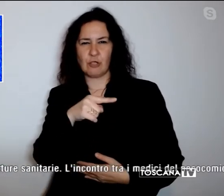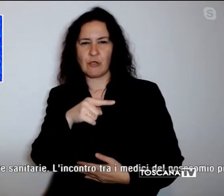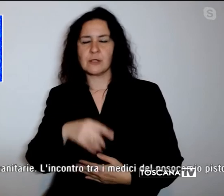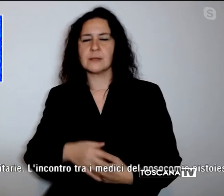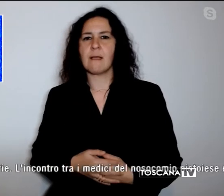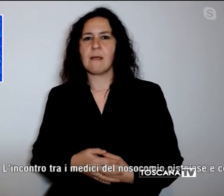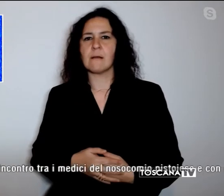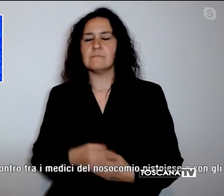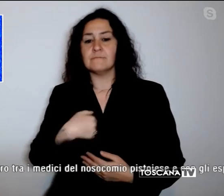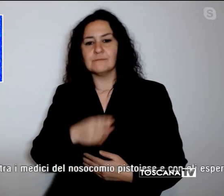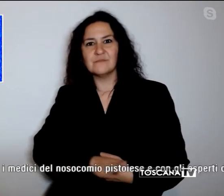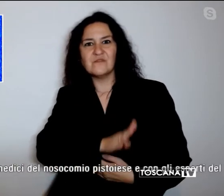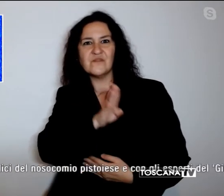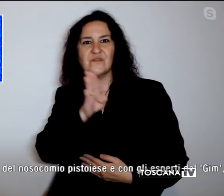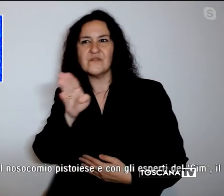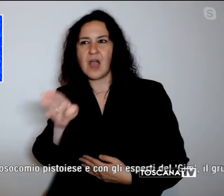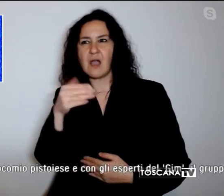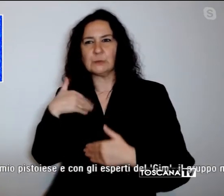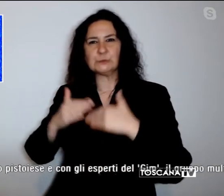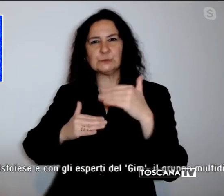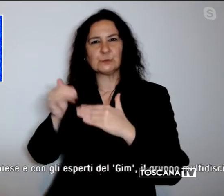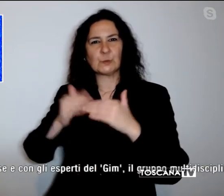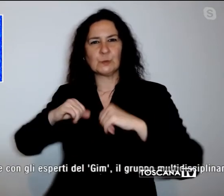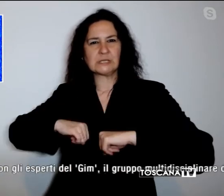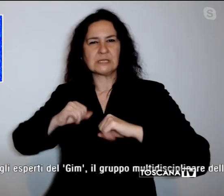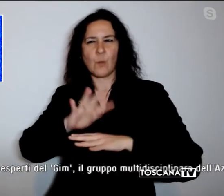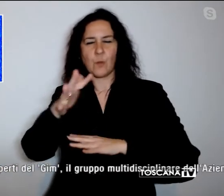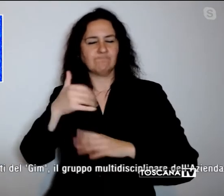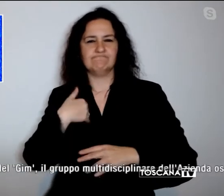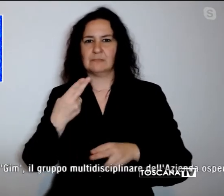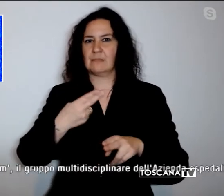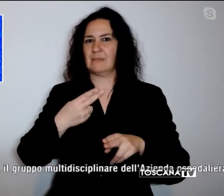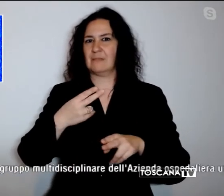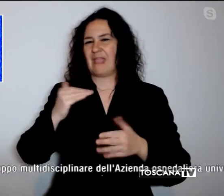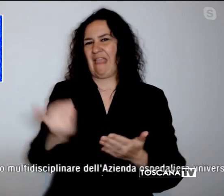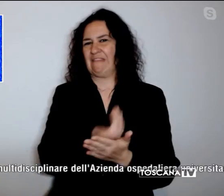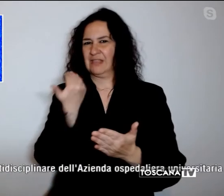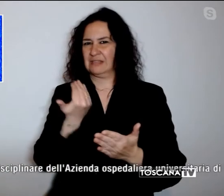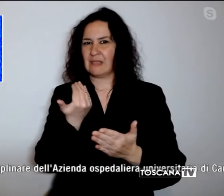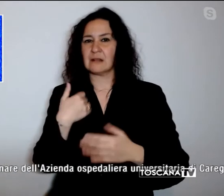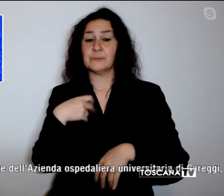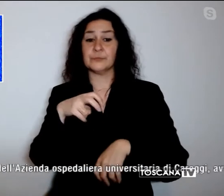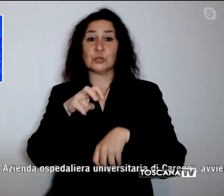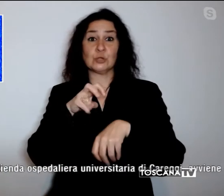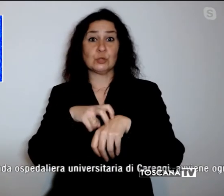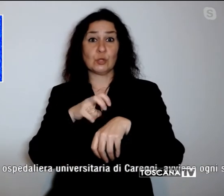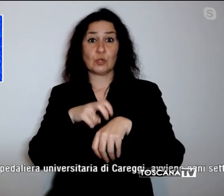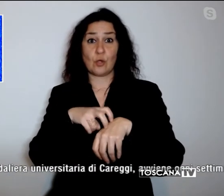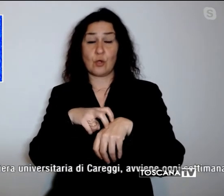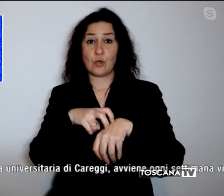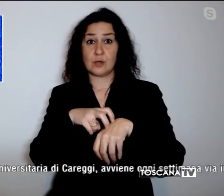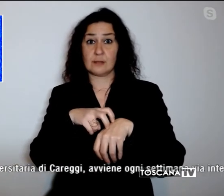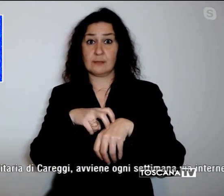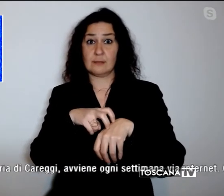recare in altre strutture sanitarie. L'incontro tra i medici del nosocomio Pistoiese e